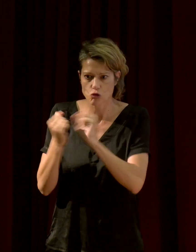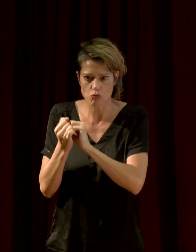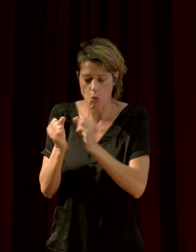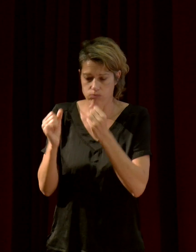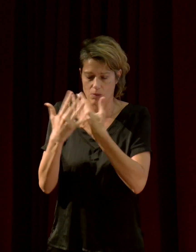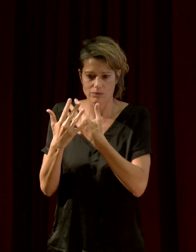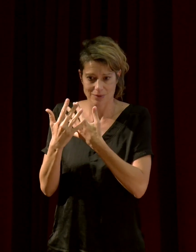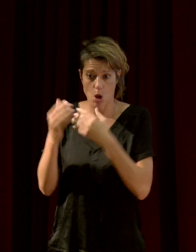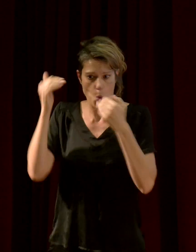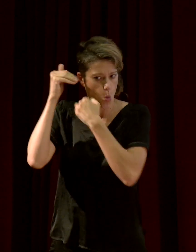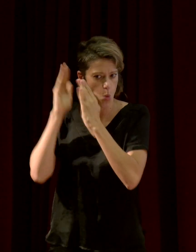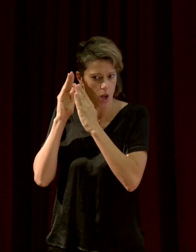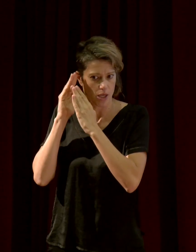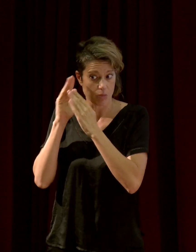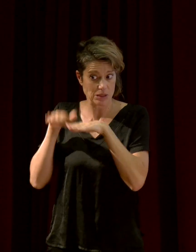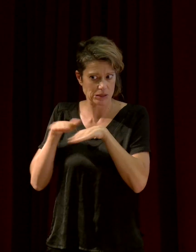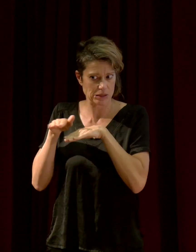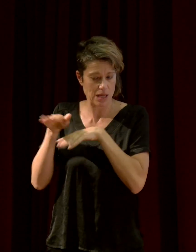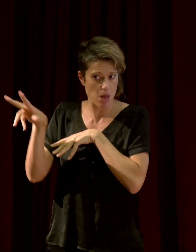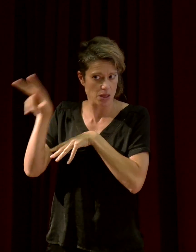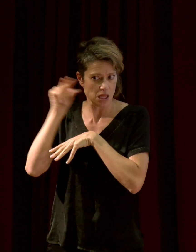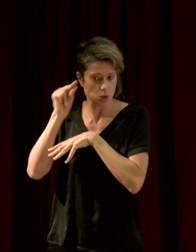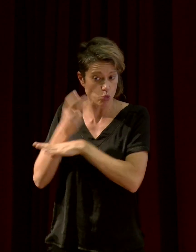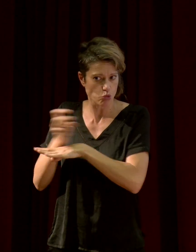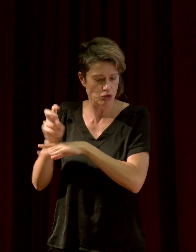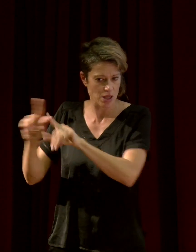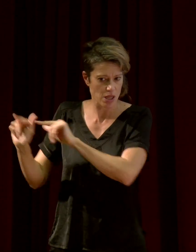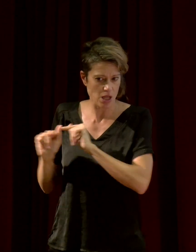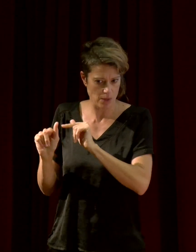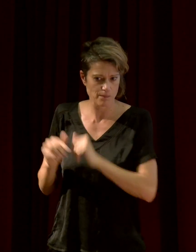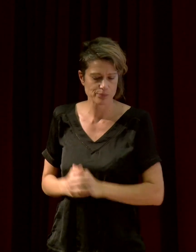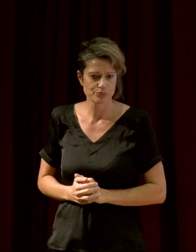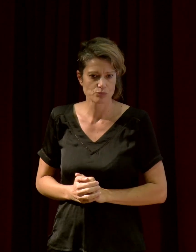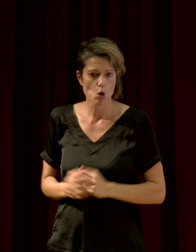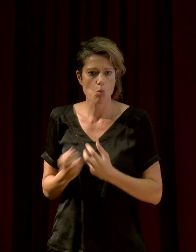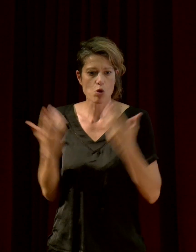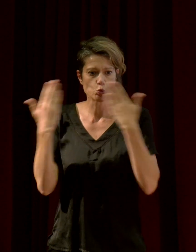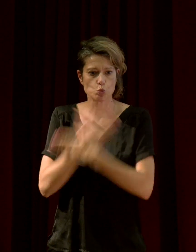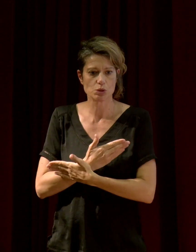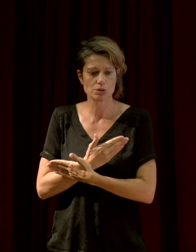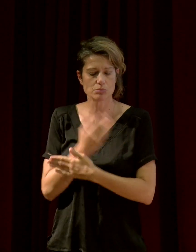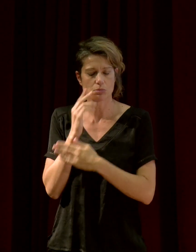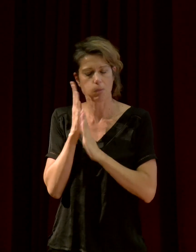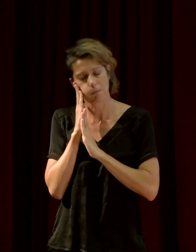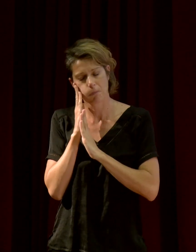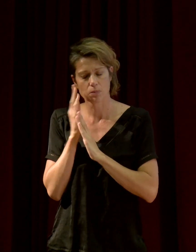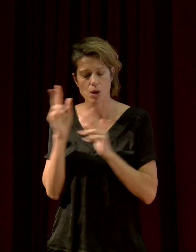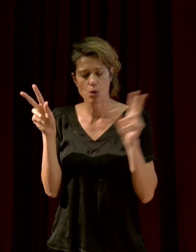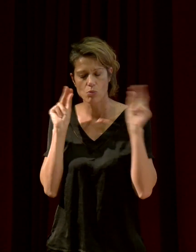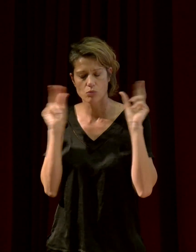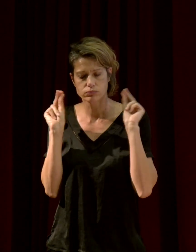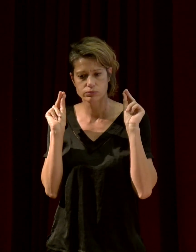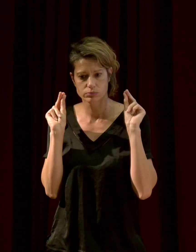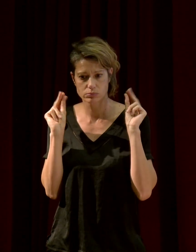oreilles sont des systèmes de détection, en fait, du danger. Pendant la nuit, vos oreilles continuent de fonctionner, et s'il y un bruit